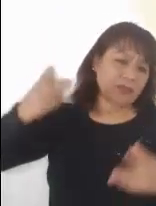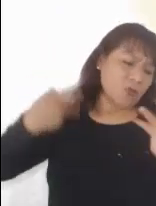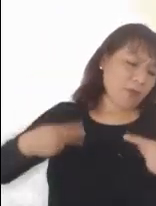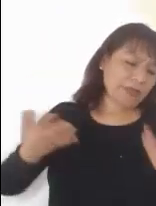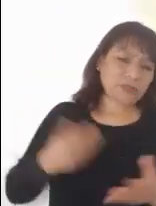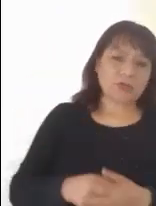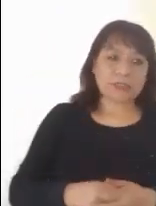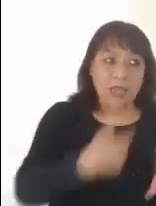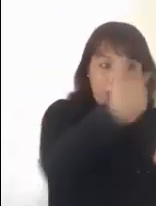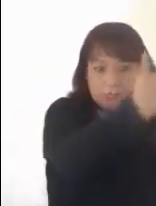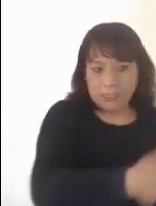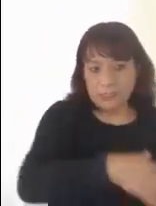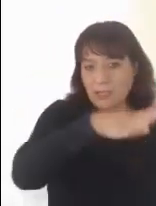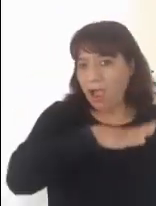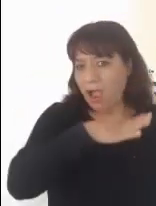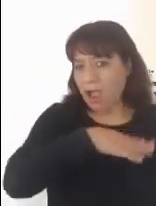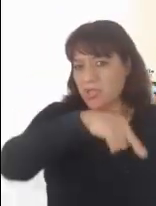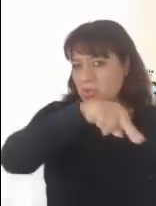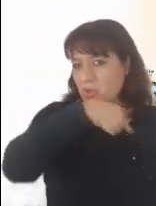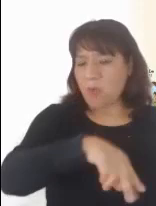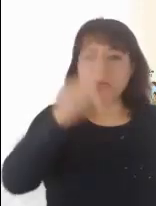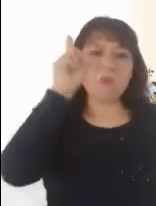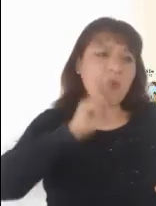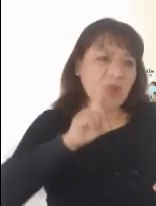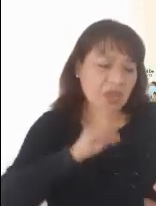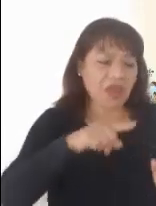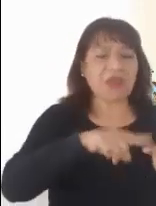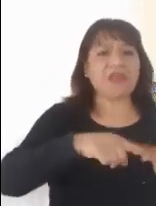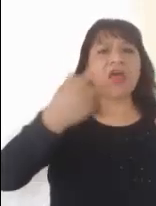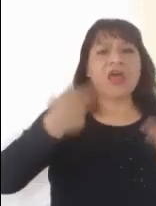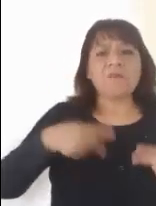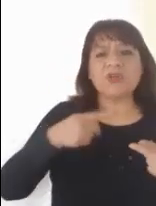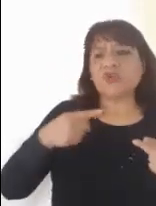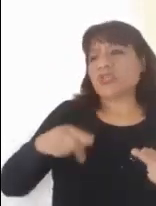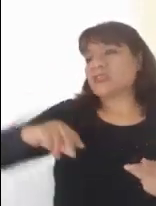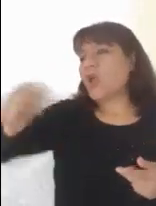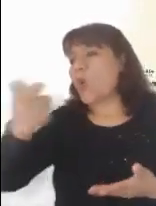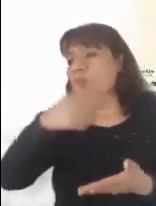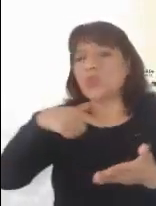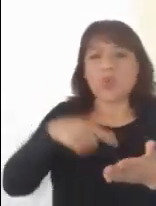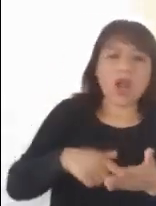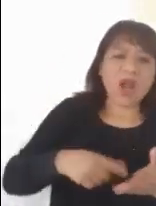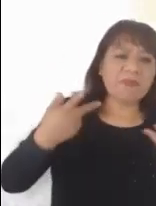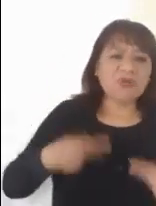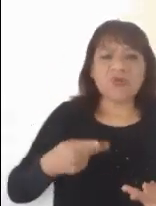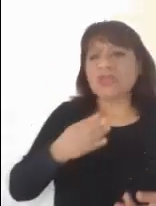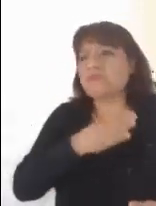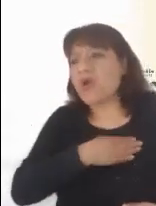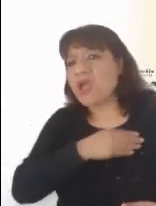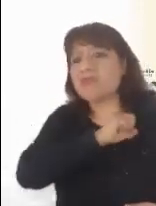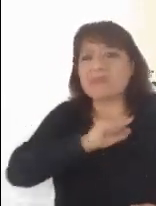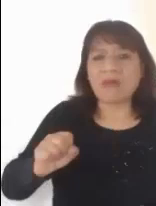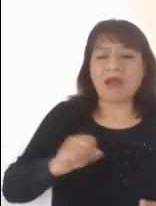La lista incluye además nombres de mujeres, extranjeros, personajes que no son precisamente unos santos.